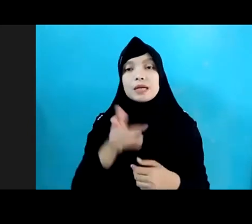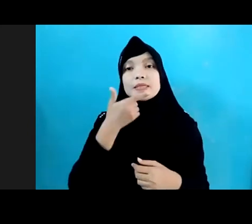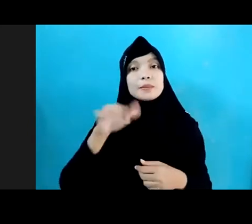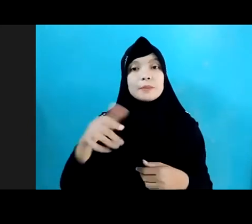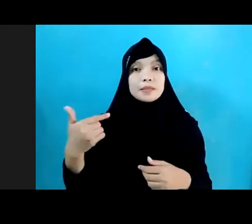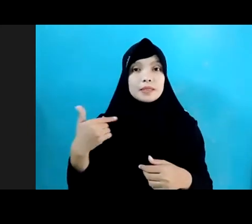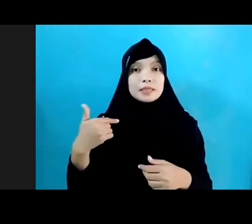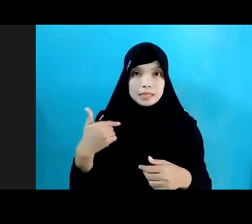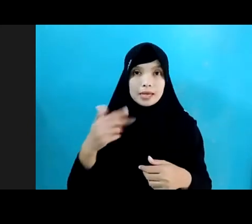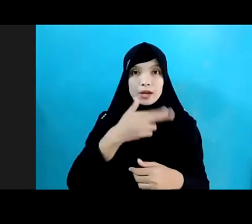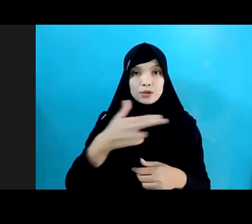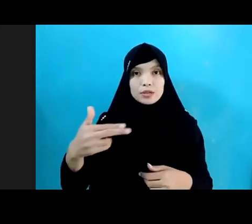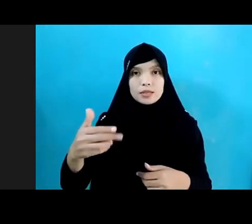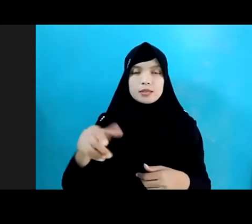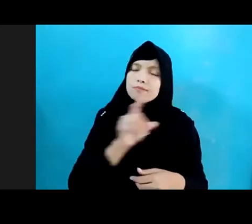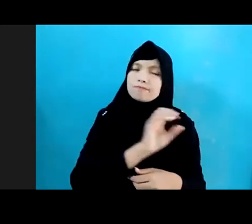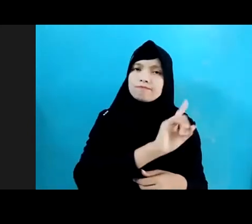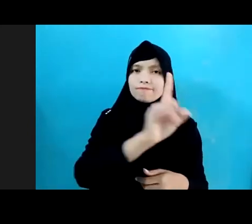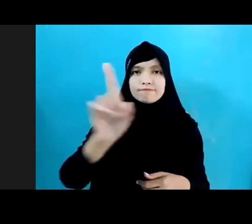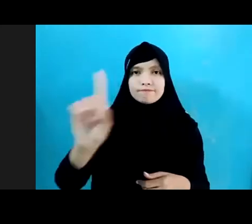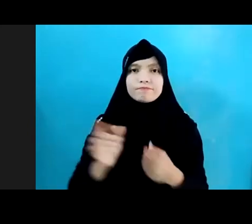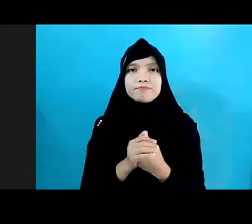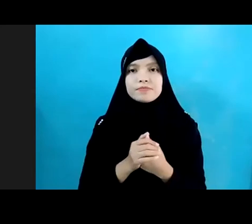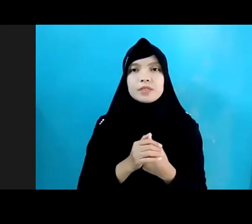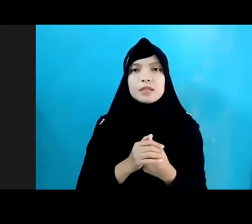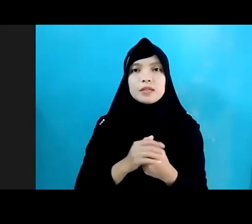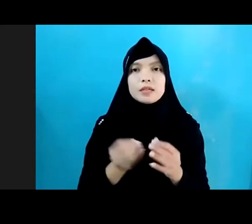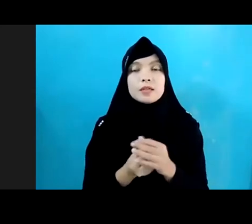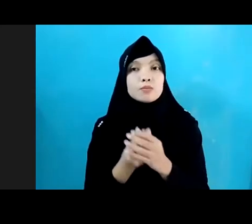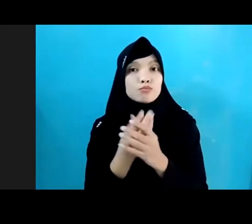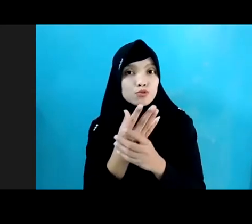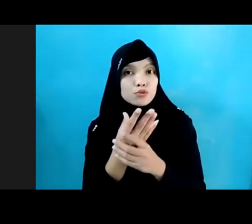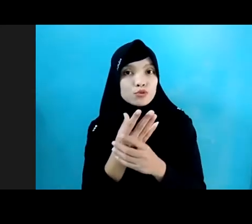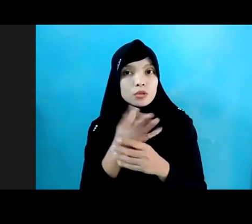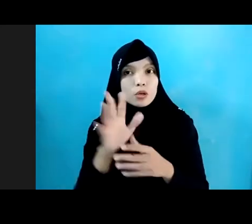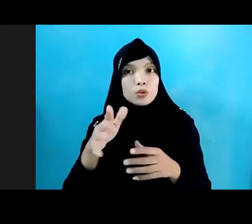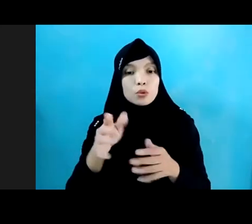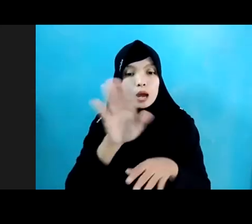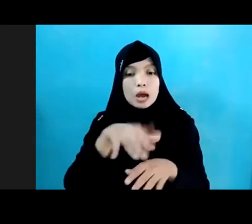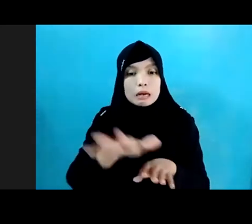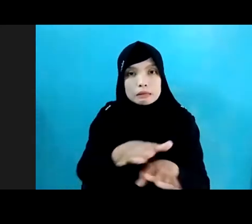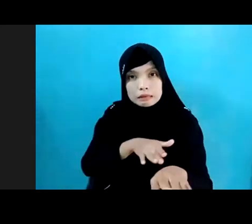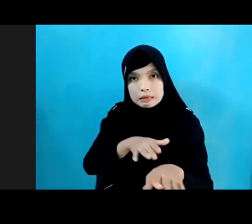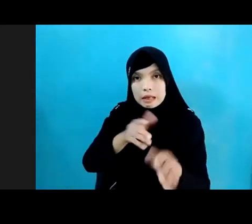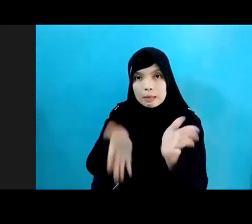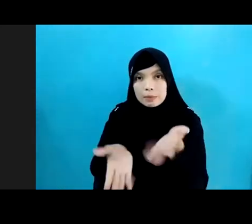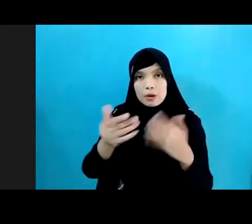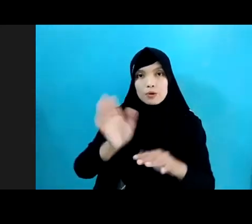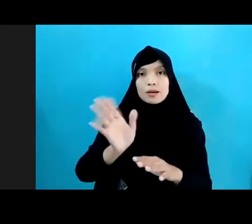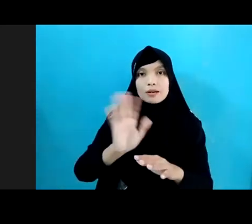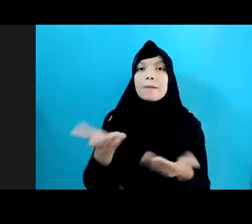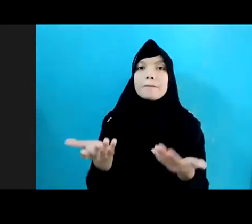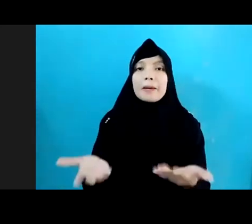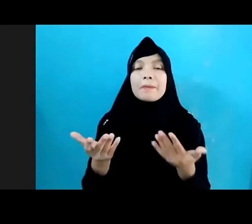Dimanapun Lalu Bagaimana Mewujudkan Tidak ada Satupun Anak Yang Tertinggal Dalam Pembangunan Karena Latar Belakang